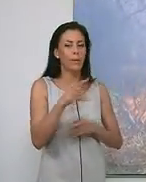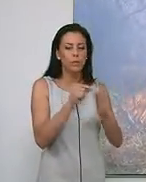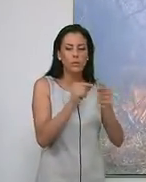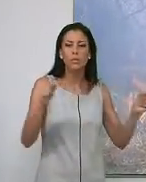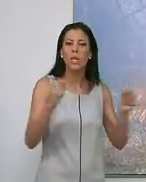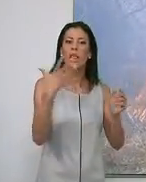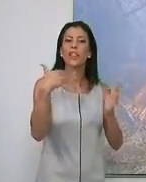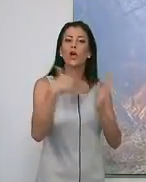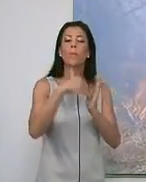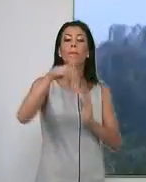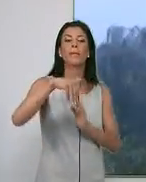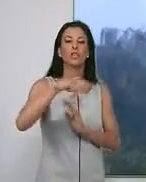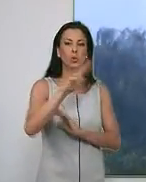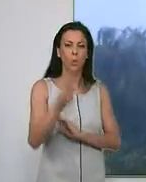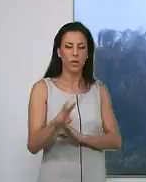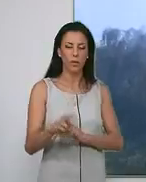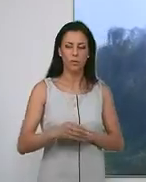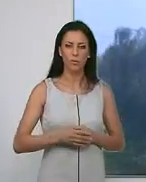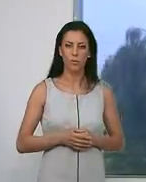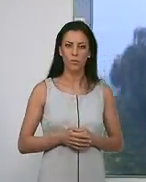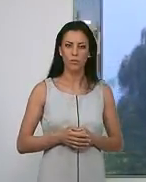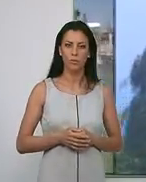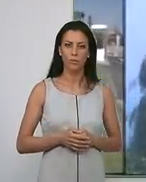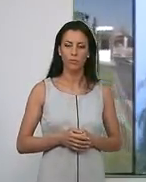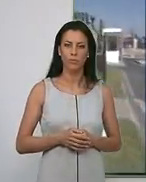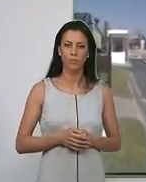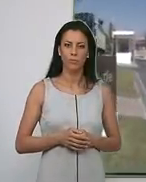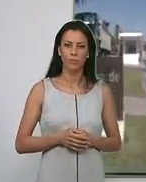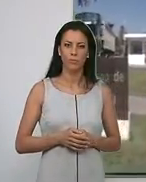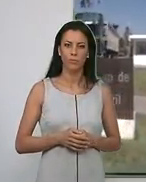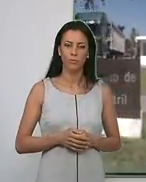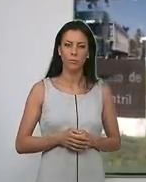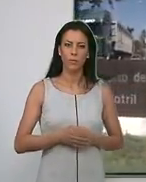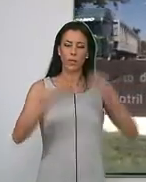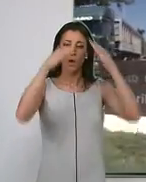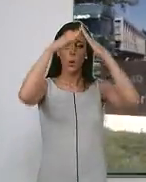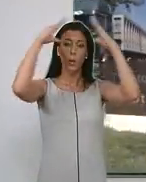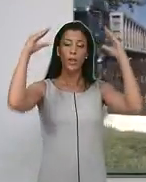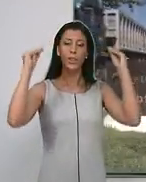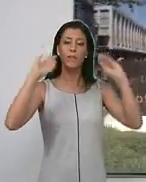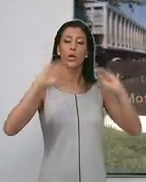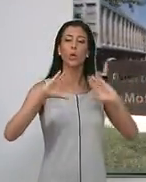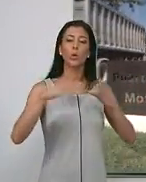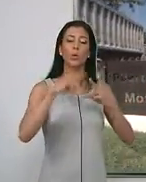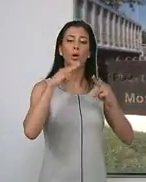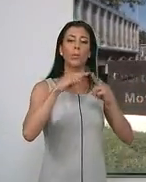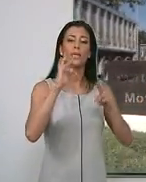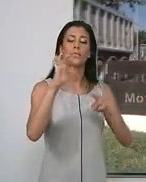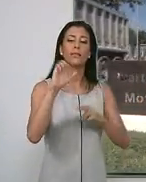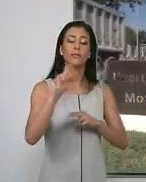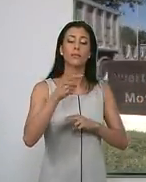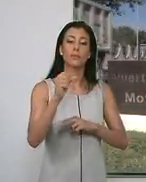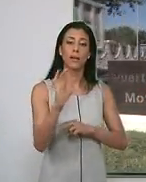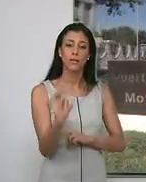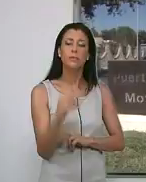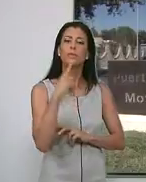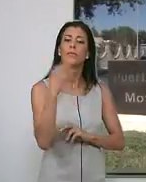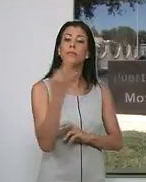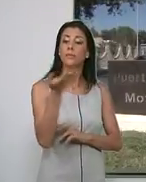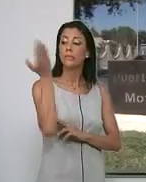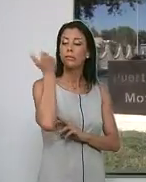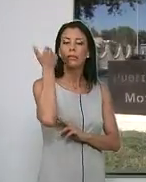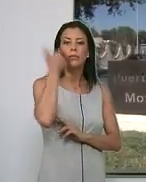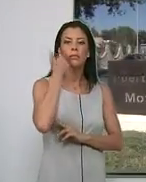de 5.000 metros cuadrados. La Guardia Civil del Grupo TEDAX se acordonó el pasado